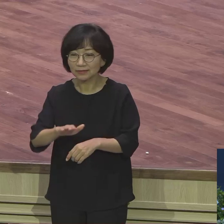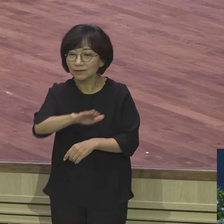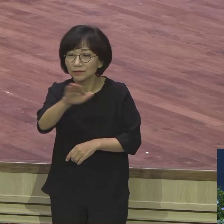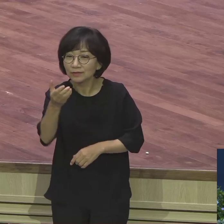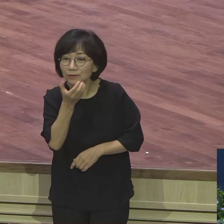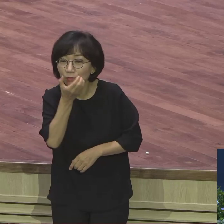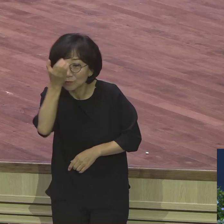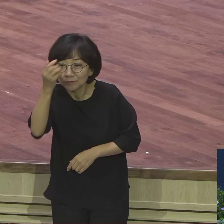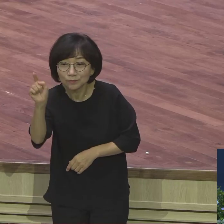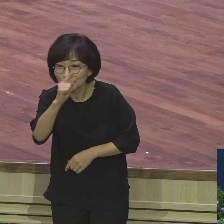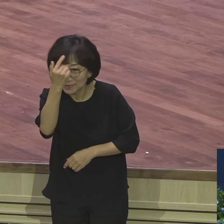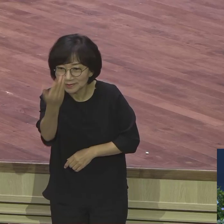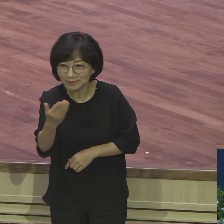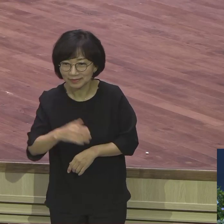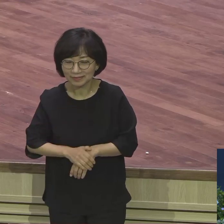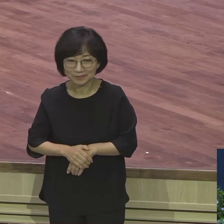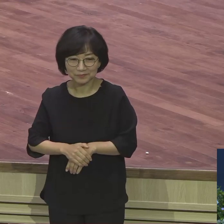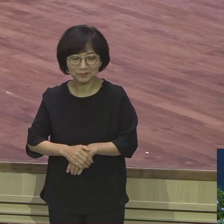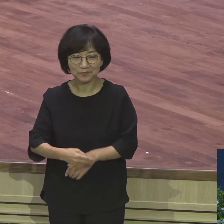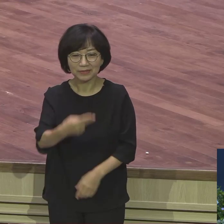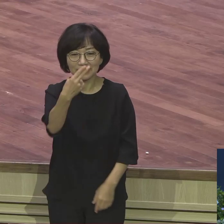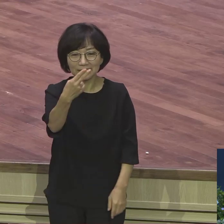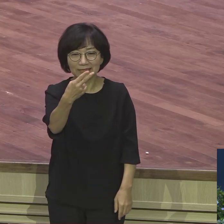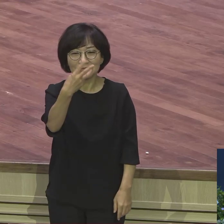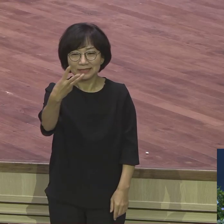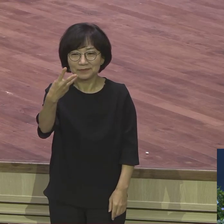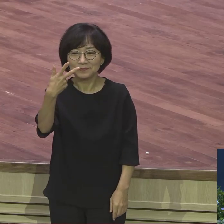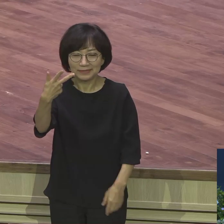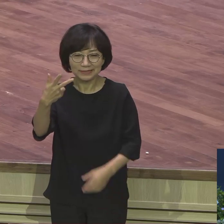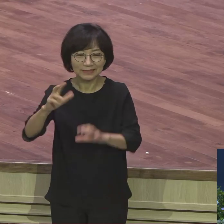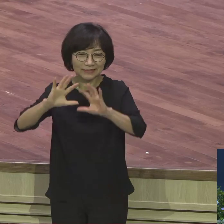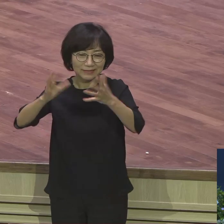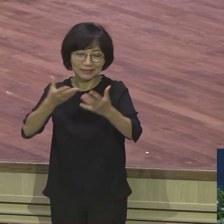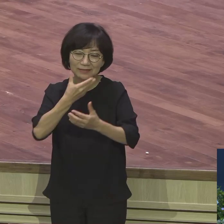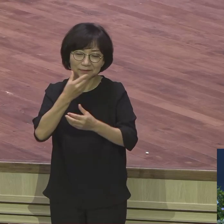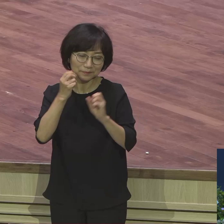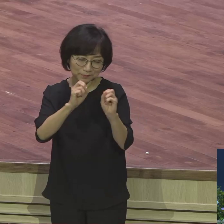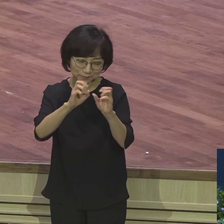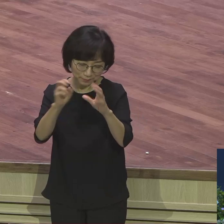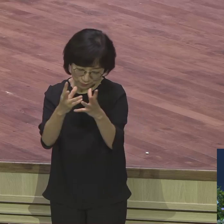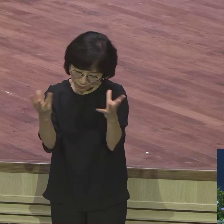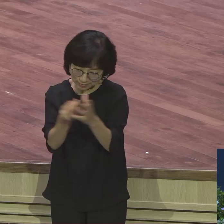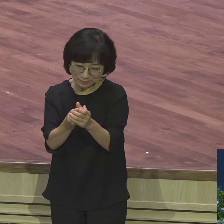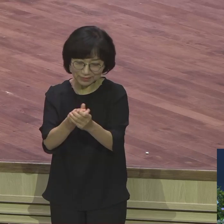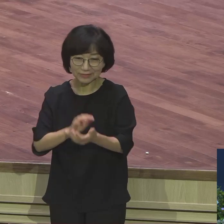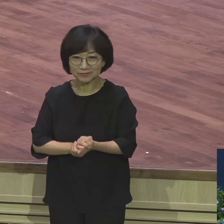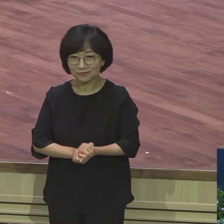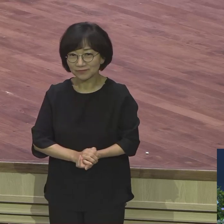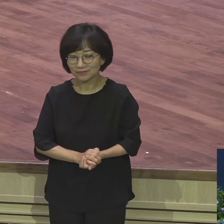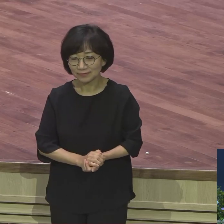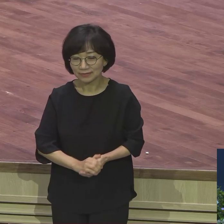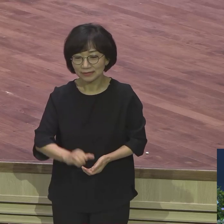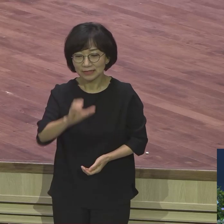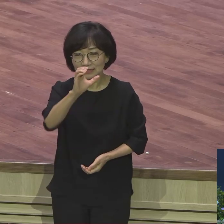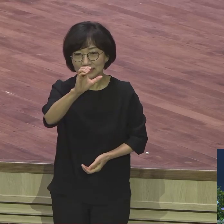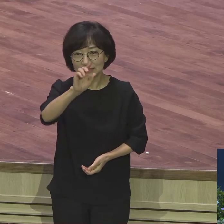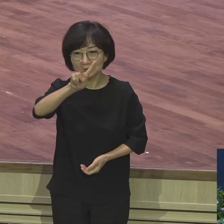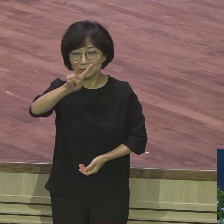여원 공동체의 꿈은 237 날아보고 마. 그렇죠. 여러분 CVD IP. 은약을 잡고 여름 나가면 하나님